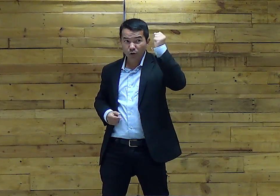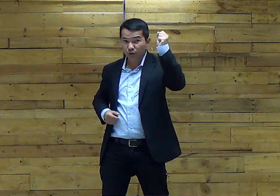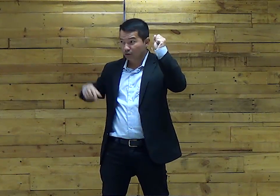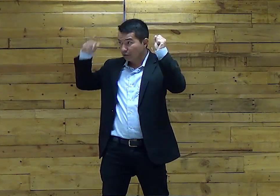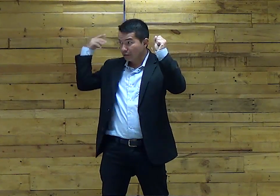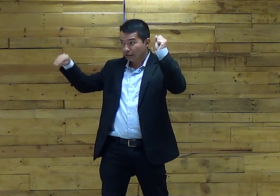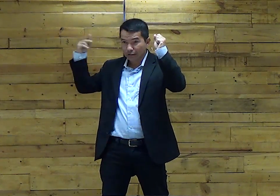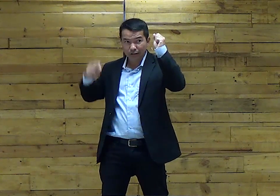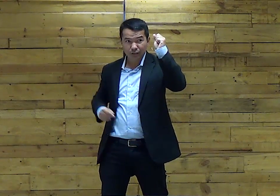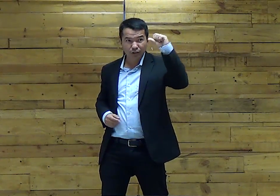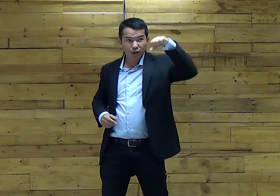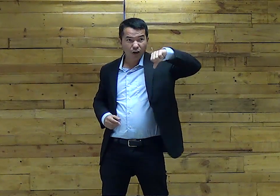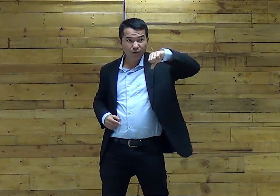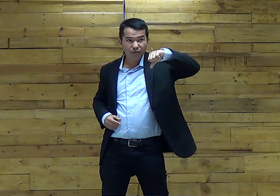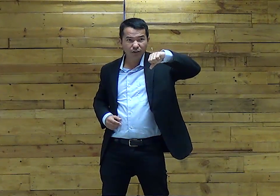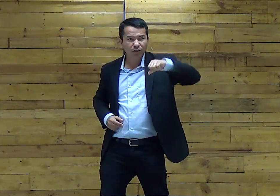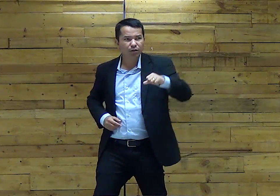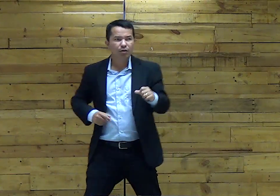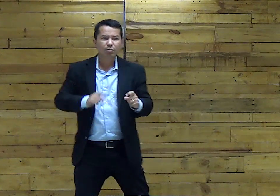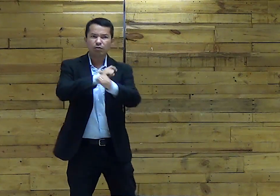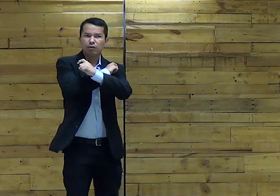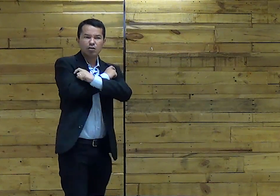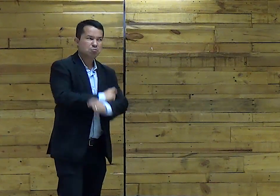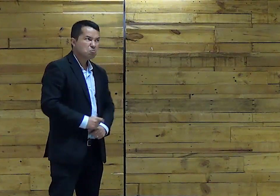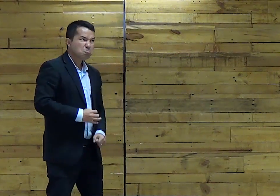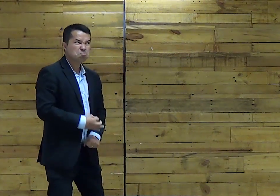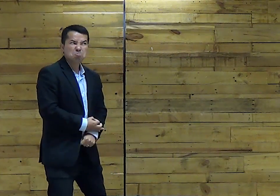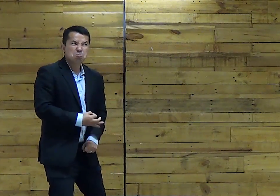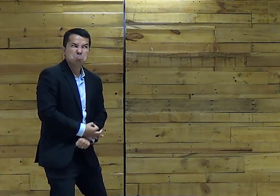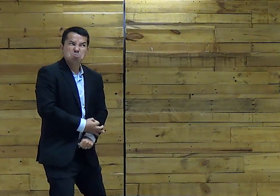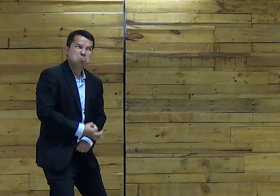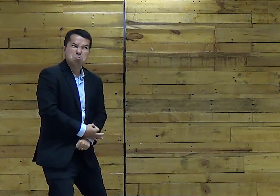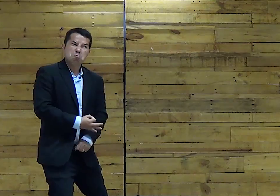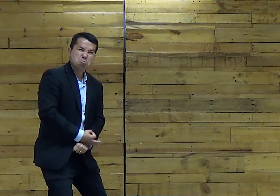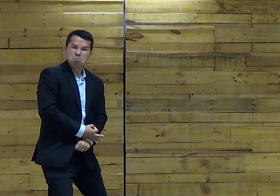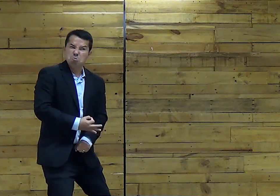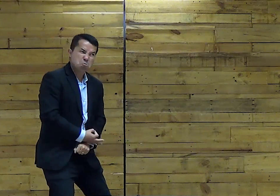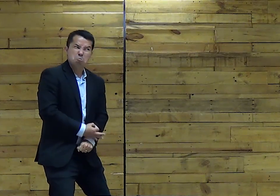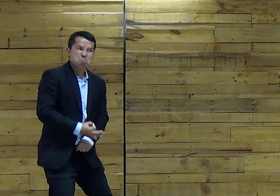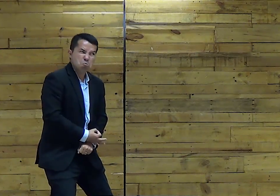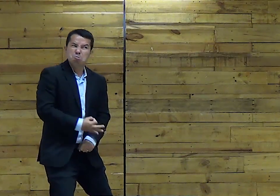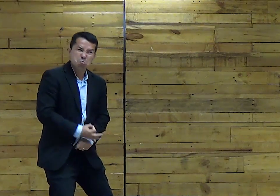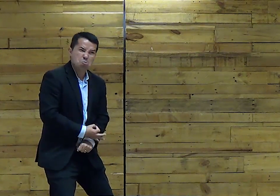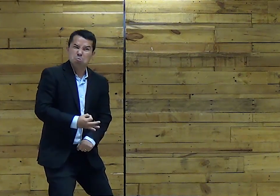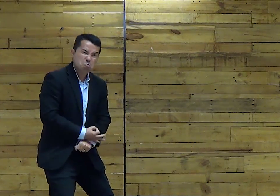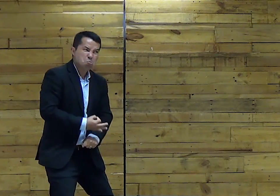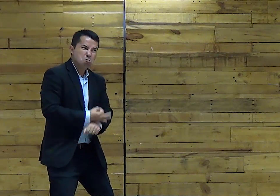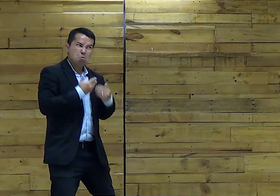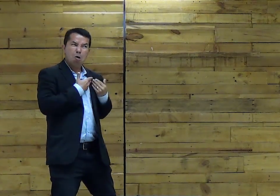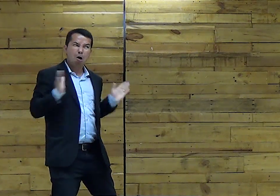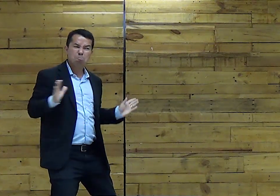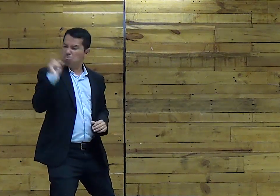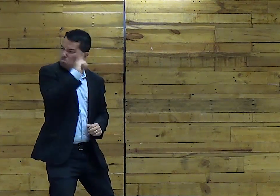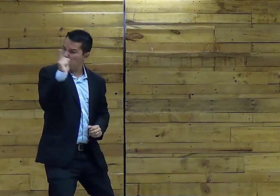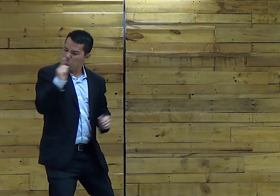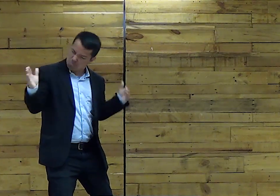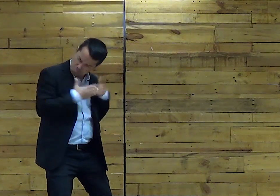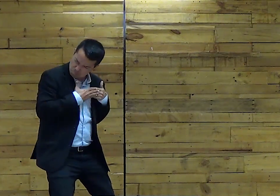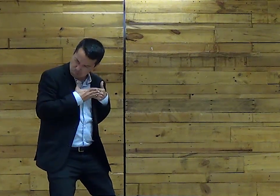Oito Nove E o faraó Endurecido Suportando tudo aquilo